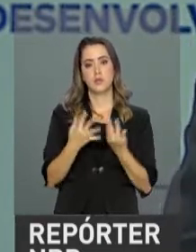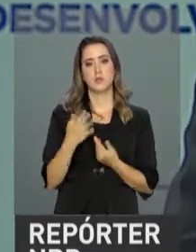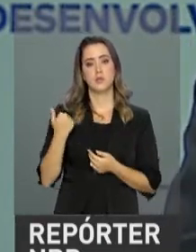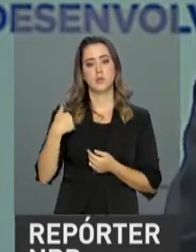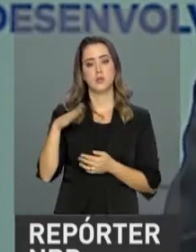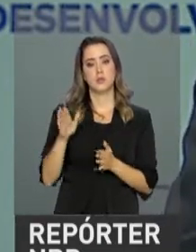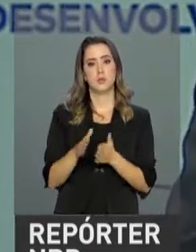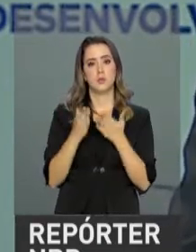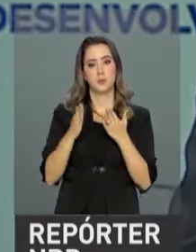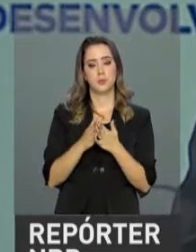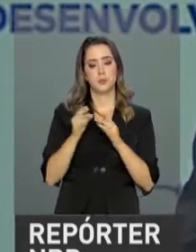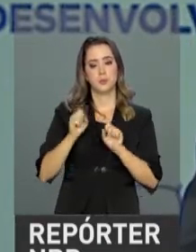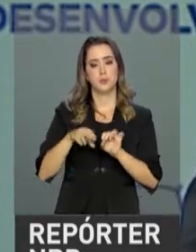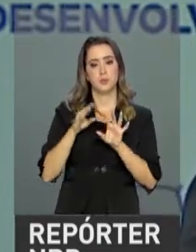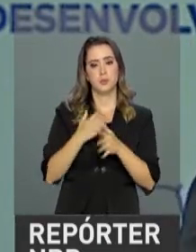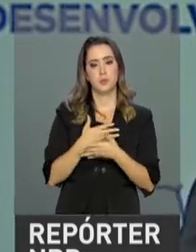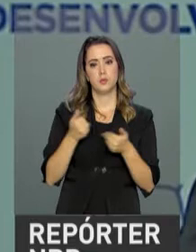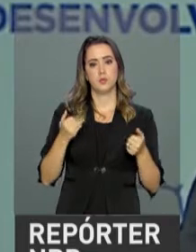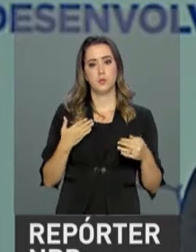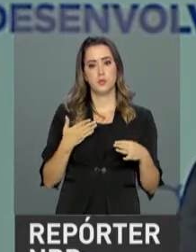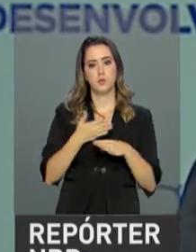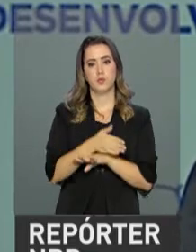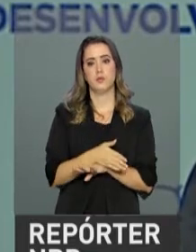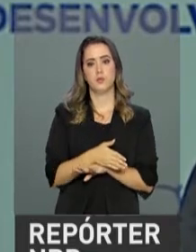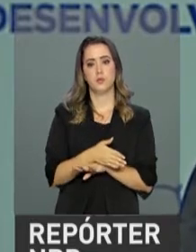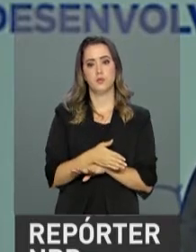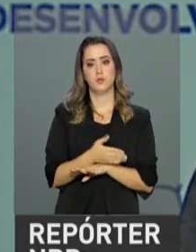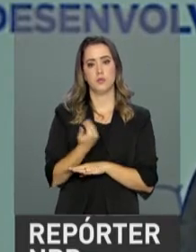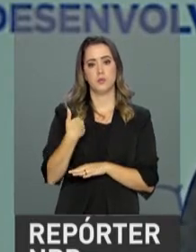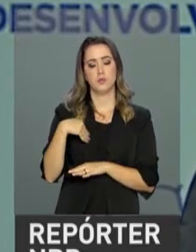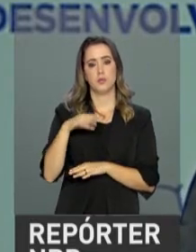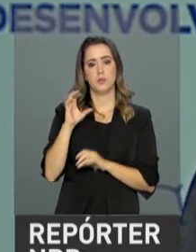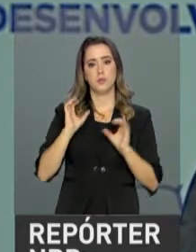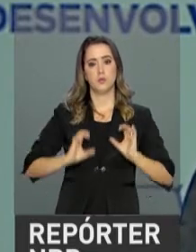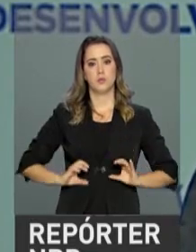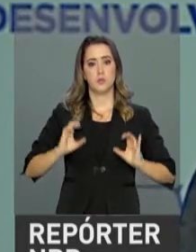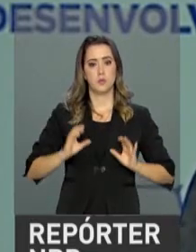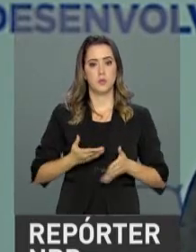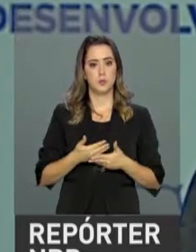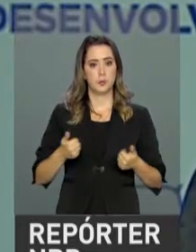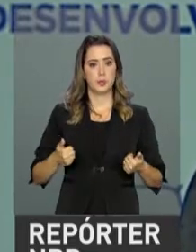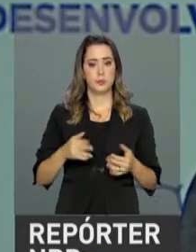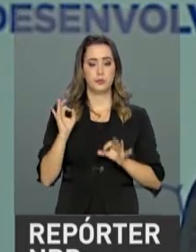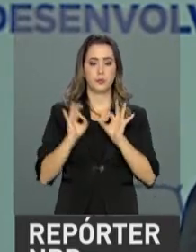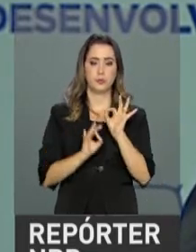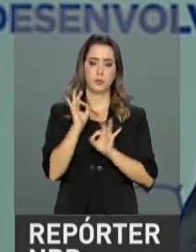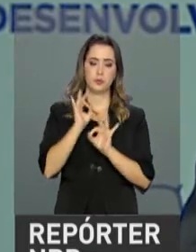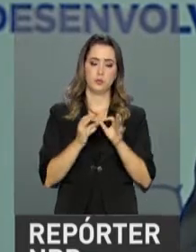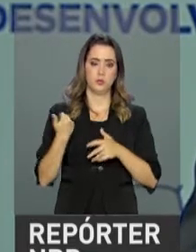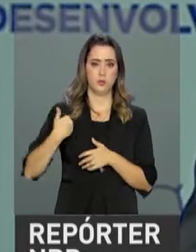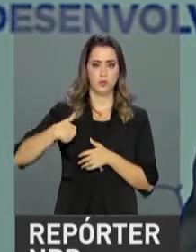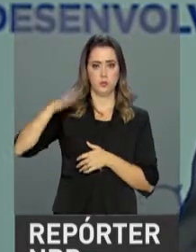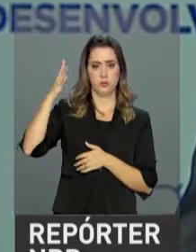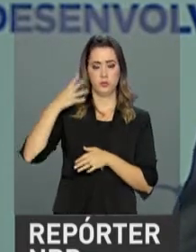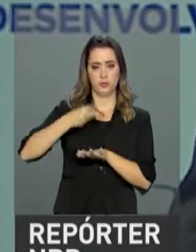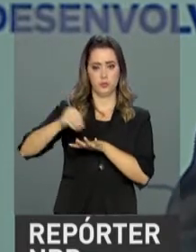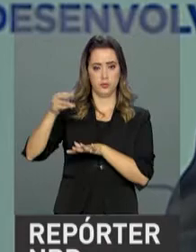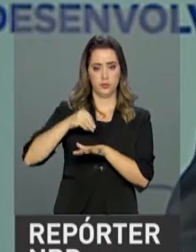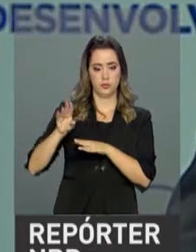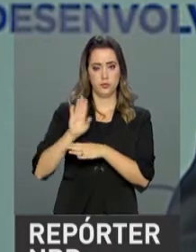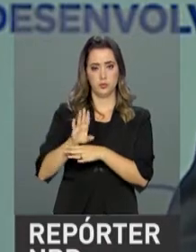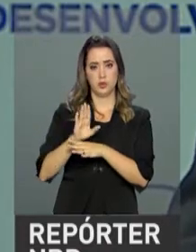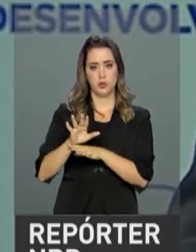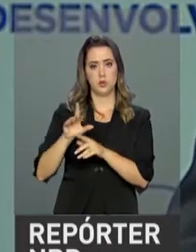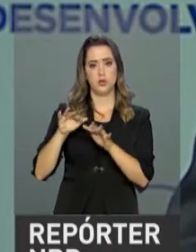uma educação melhor, tenham acesso, sejam cidadãos melhor preparados, melhor informados e vão ajudar a sua